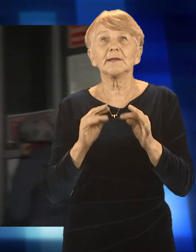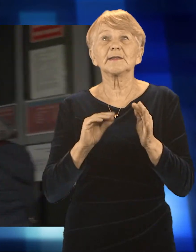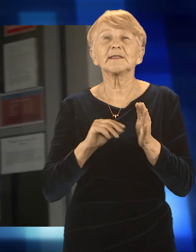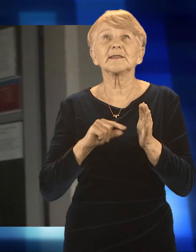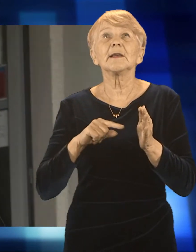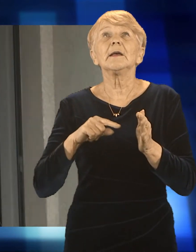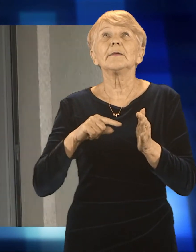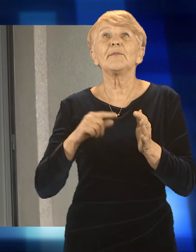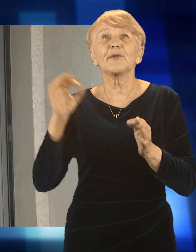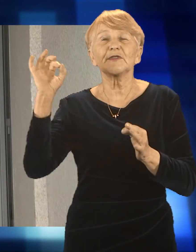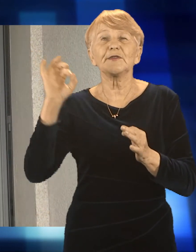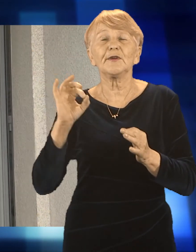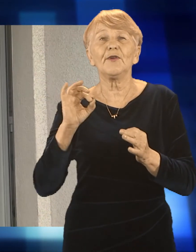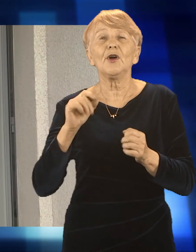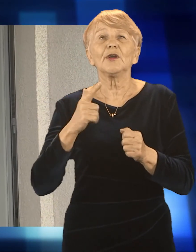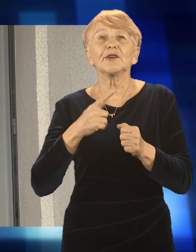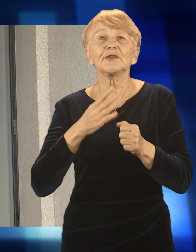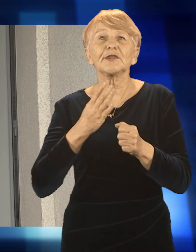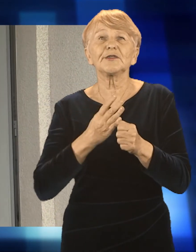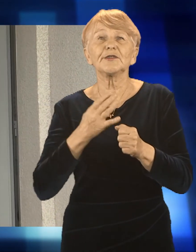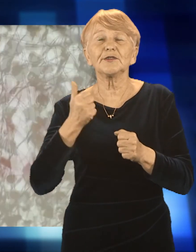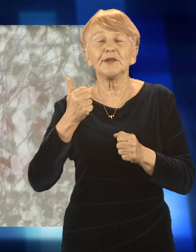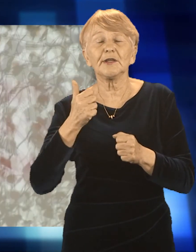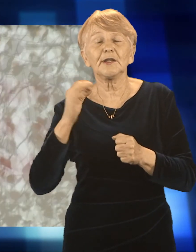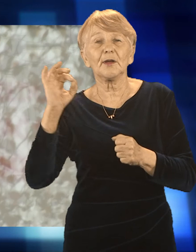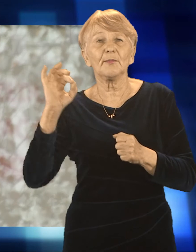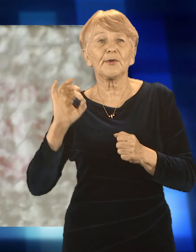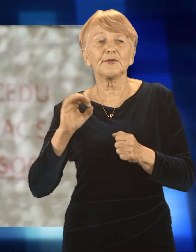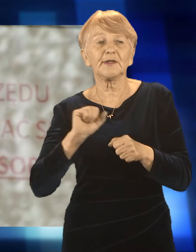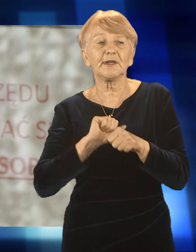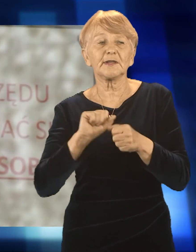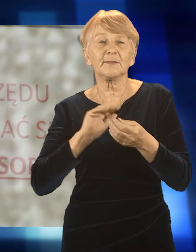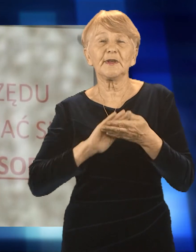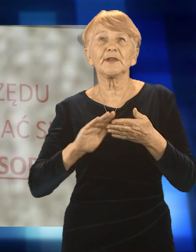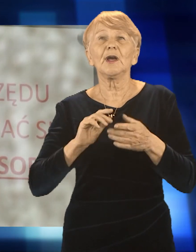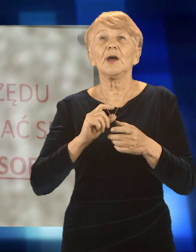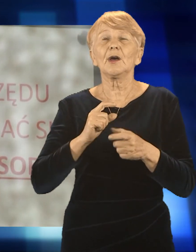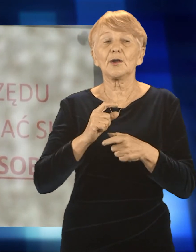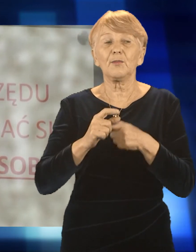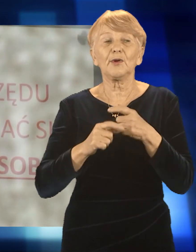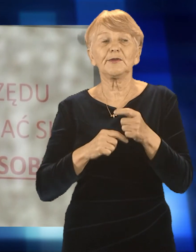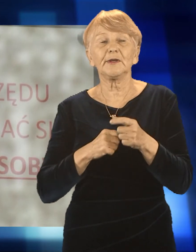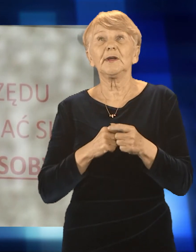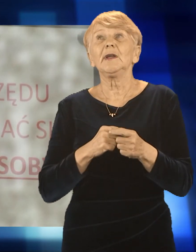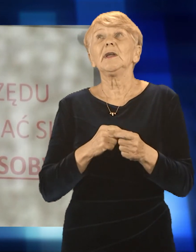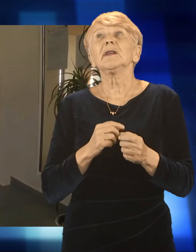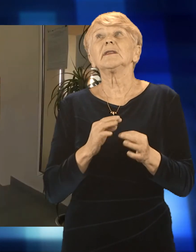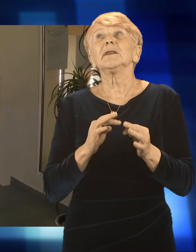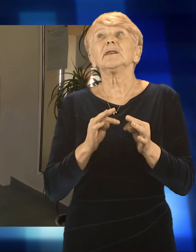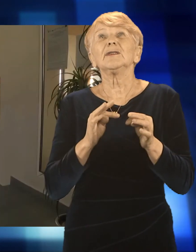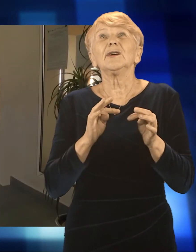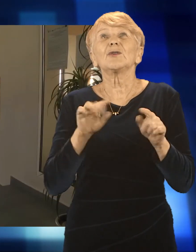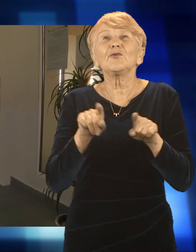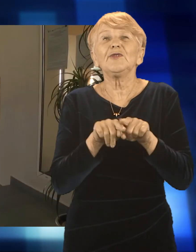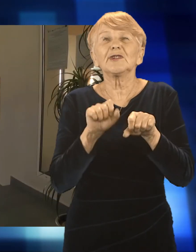,1%. Mimo wzrostu o 23 osoby bezrobotne to pracę podjęło 115 osób. Niestety w Powiatowym Urzędzie